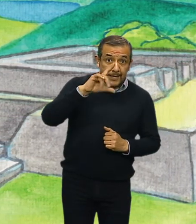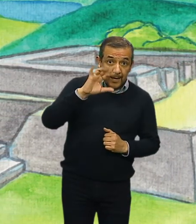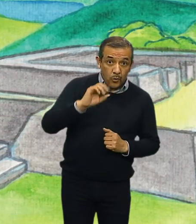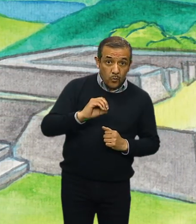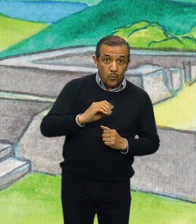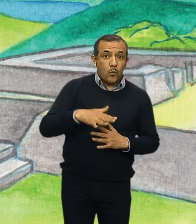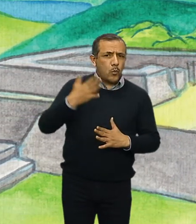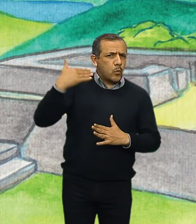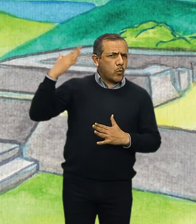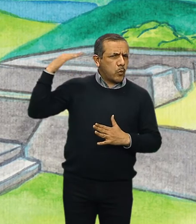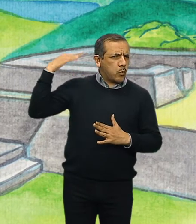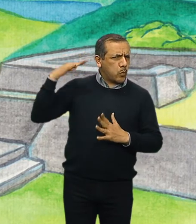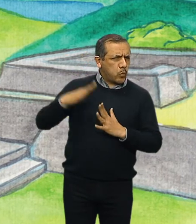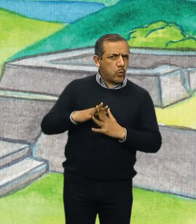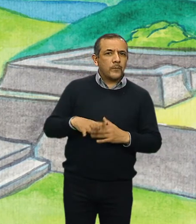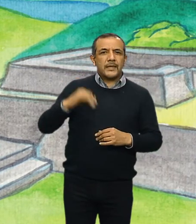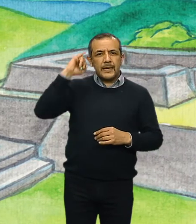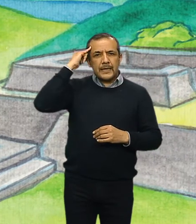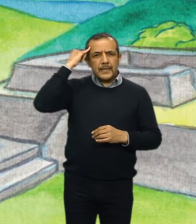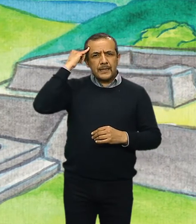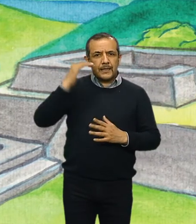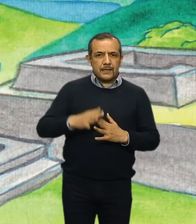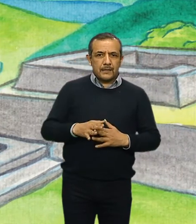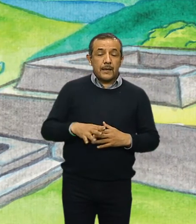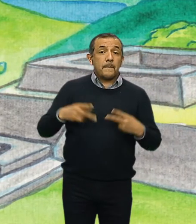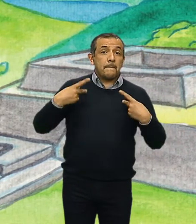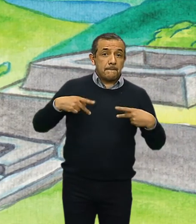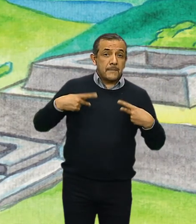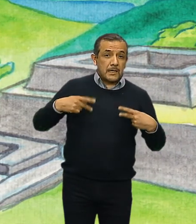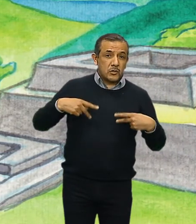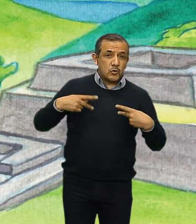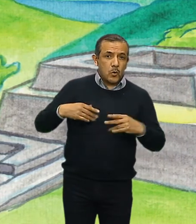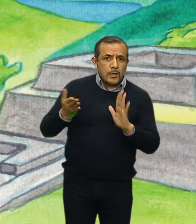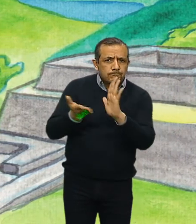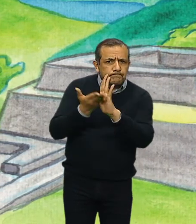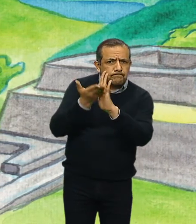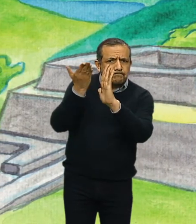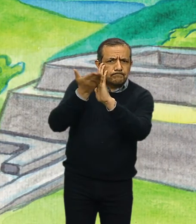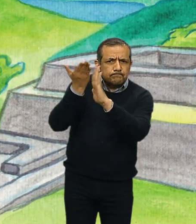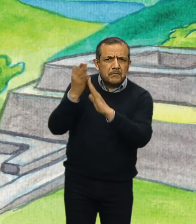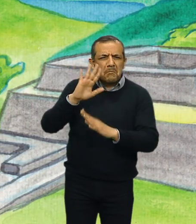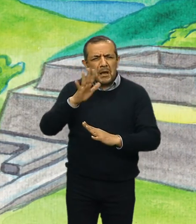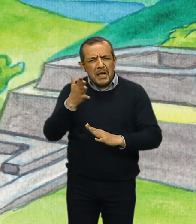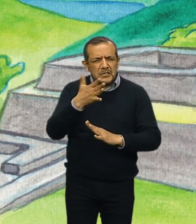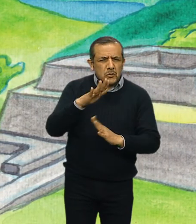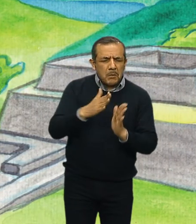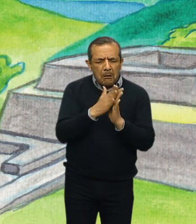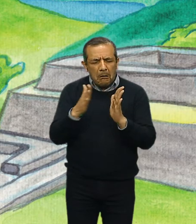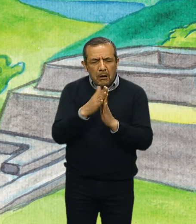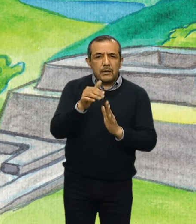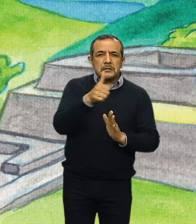ciudad prehispánica construida por nuestros antepasados alrededor del año 650 después de Cristo